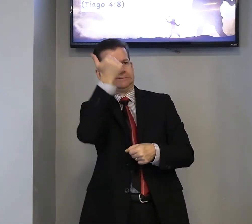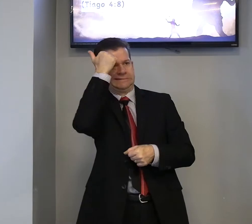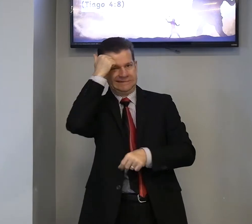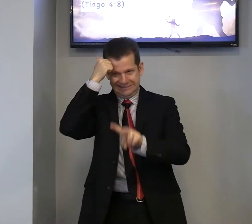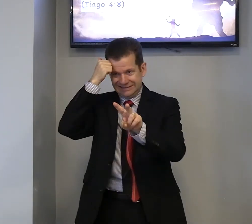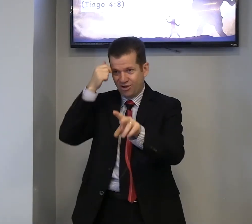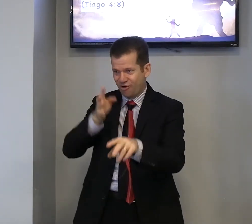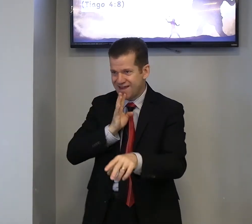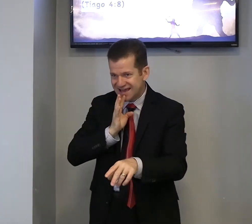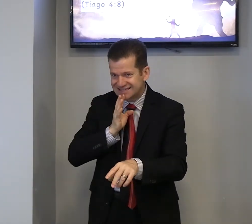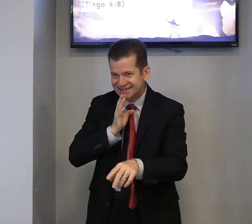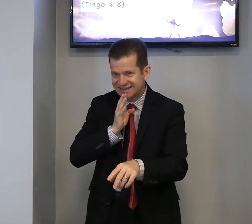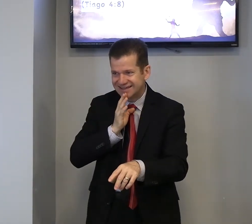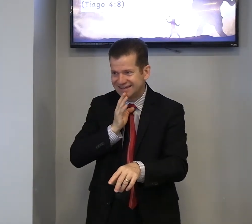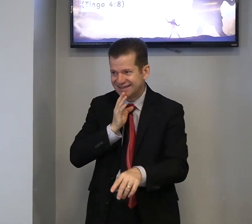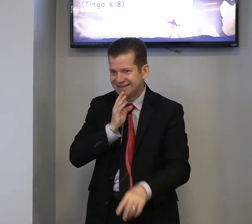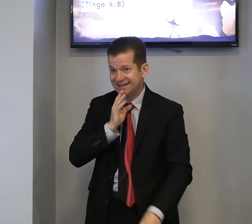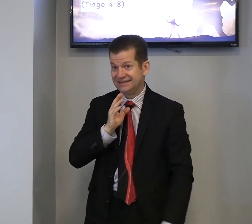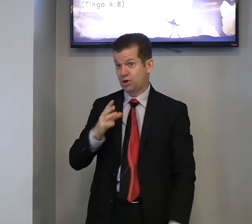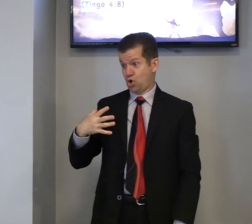conhece, então,